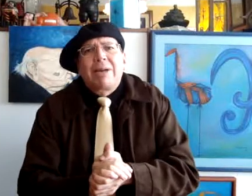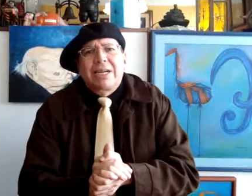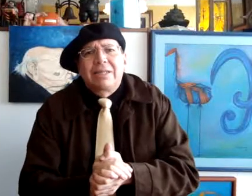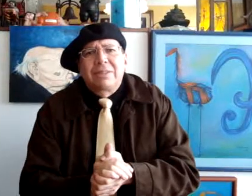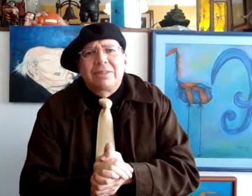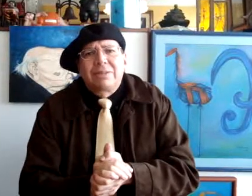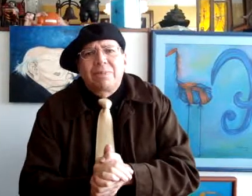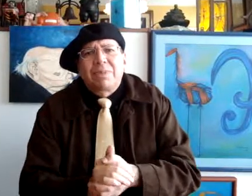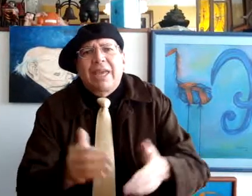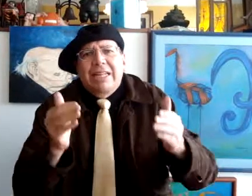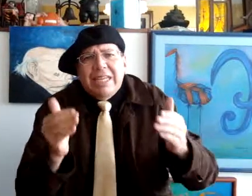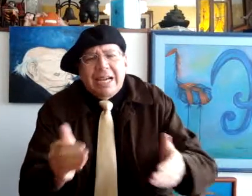haber el día.